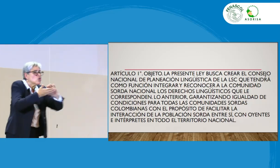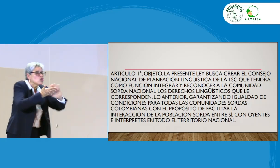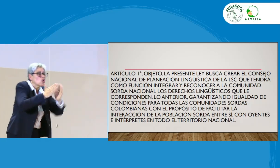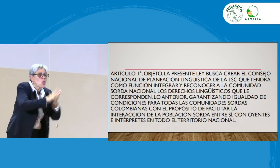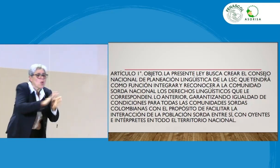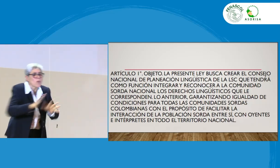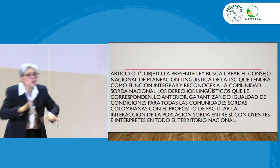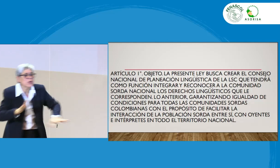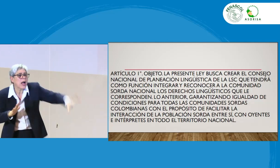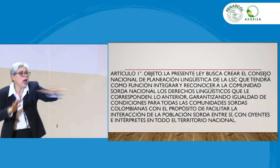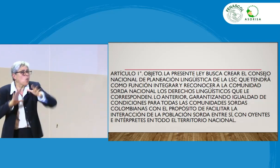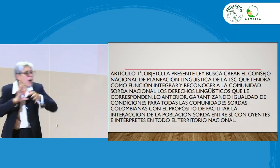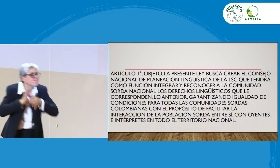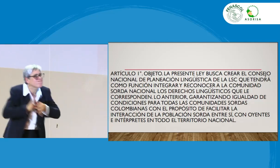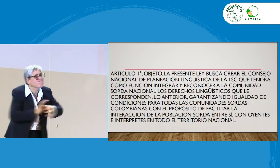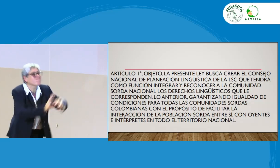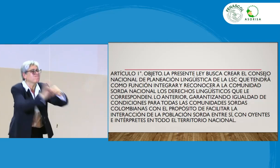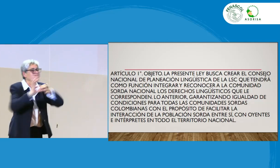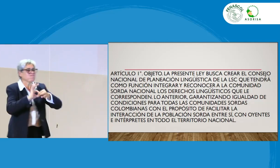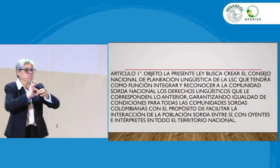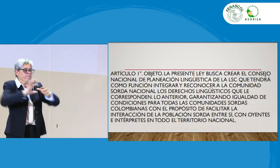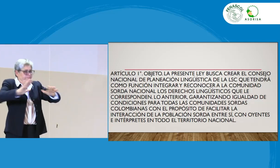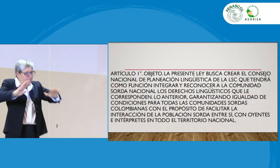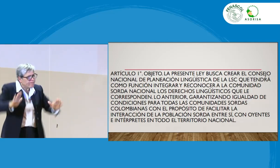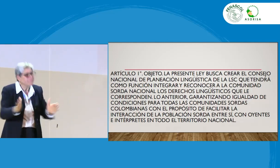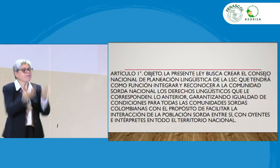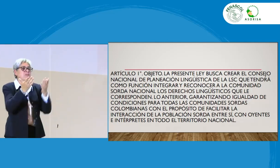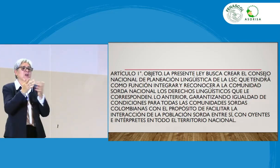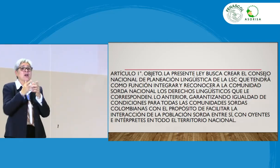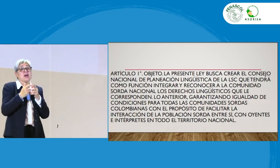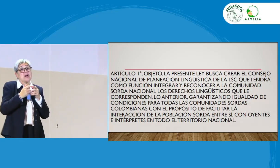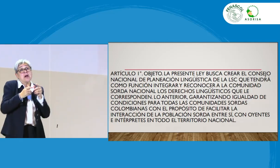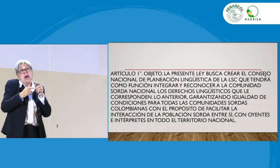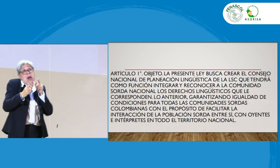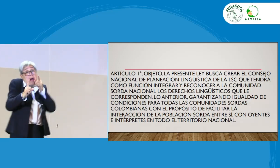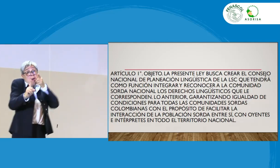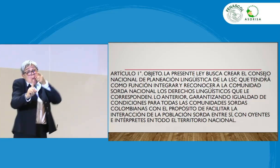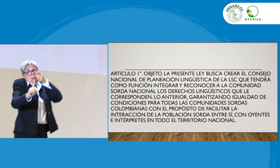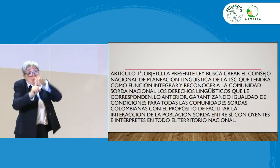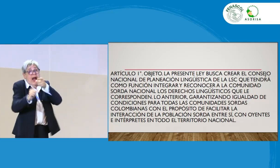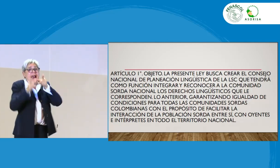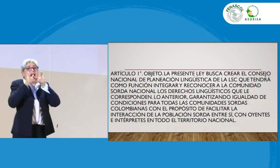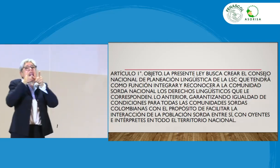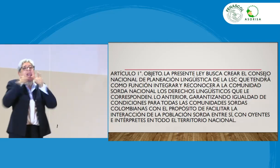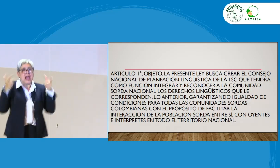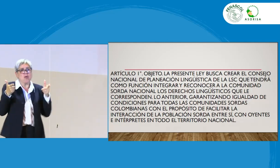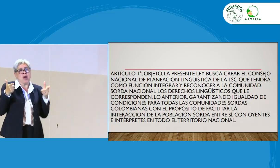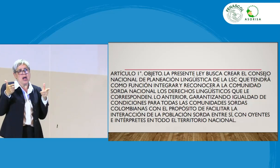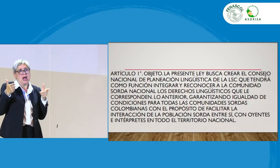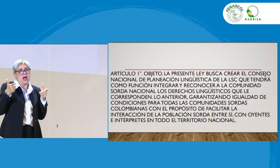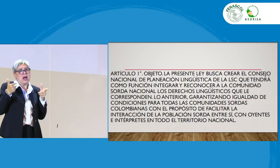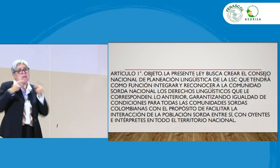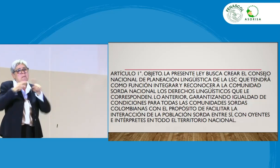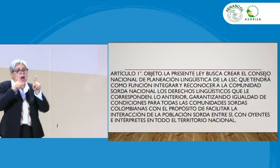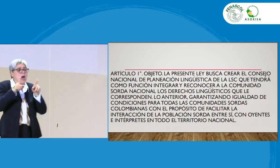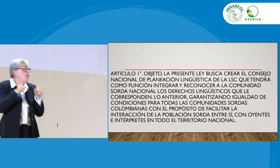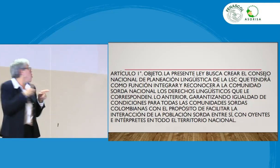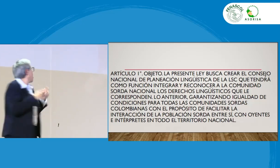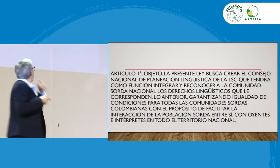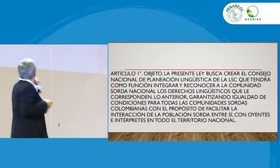sociedad, la sociedad con la comunidad sorda para tener, pues, este avance. El objetivo sí es el tema de la planeación lingüística, pero como